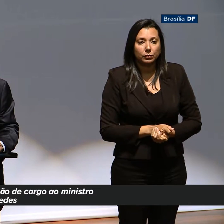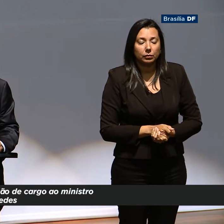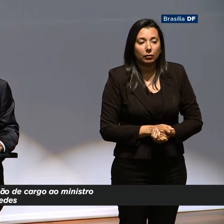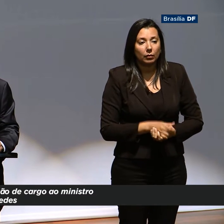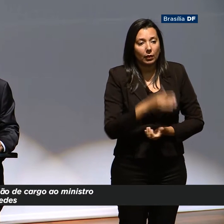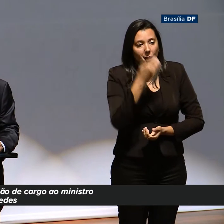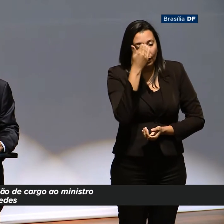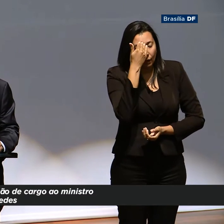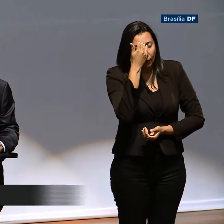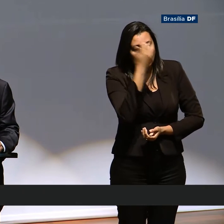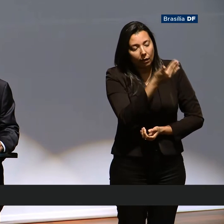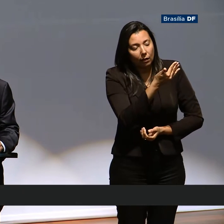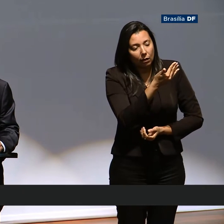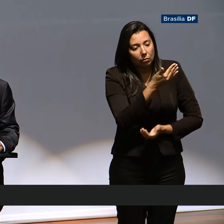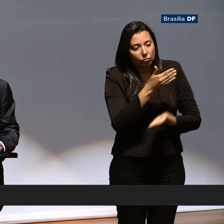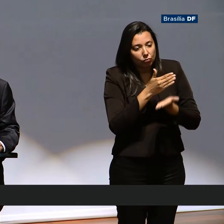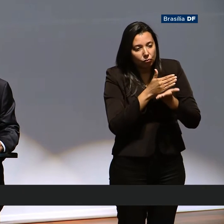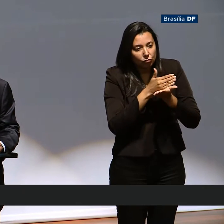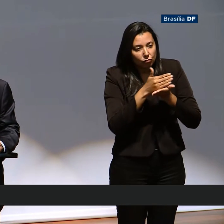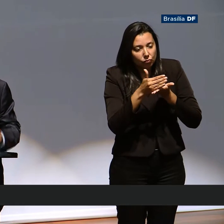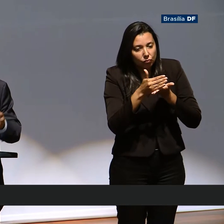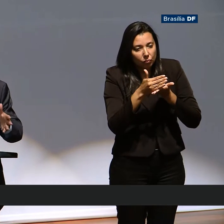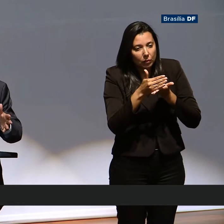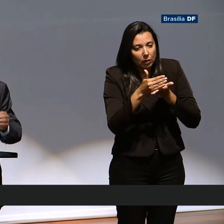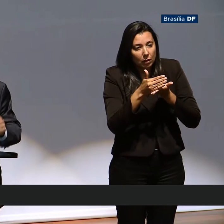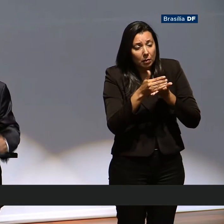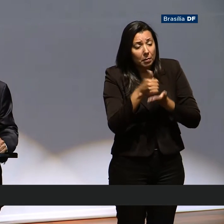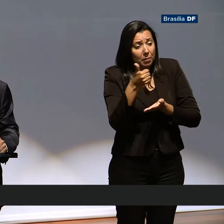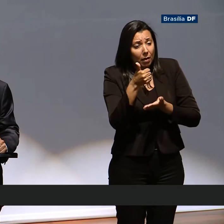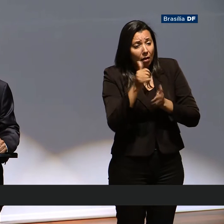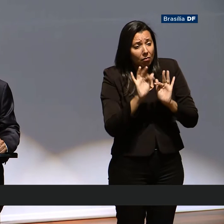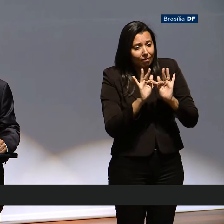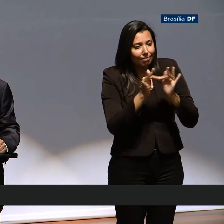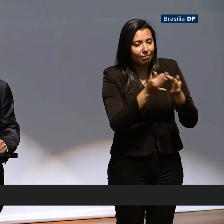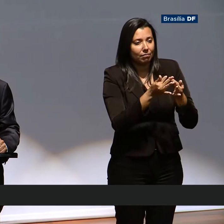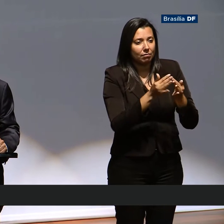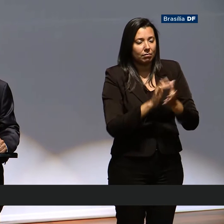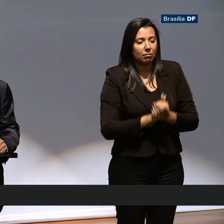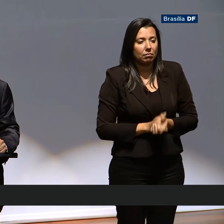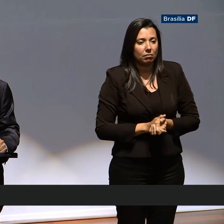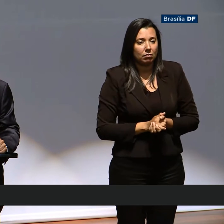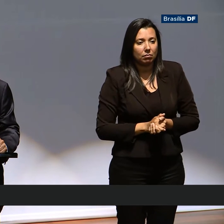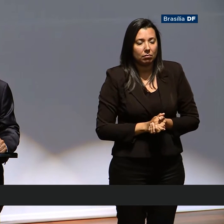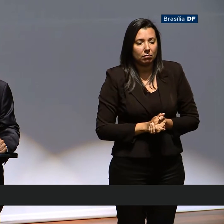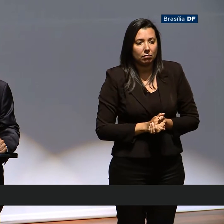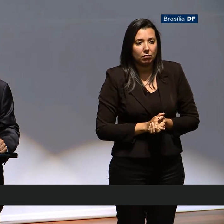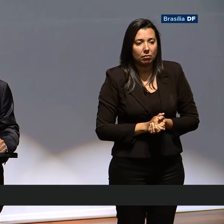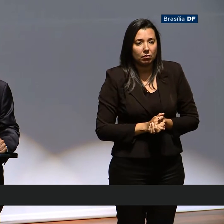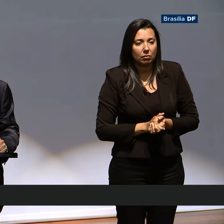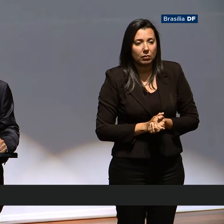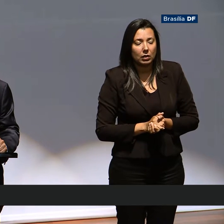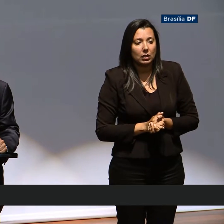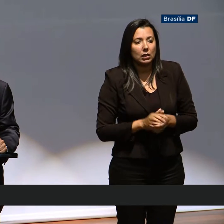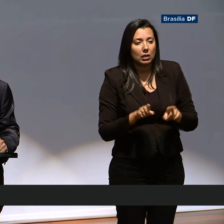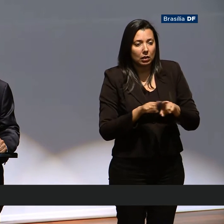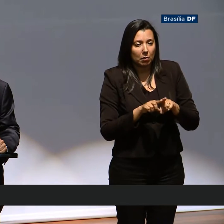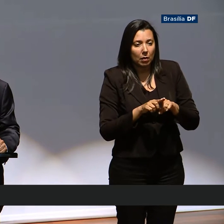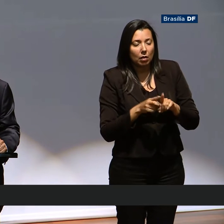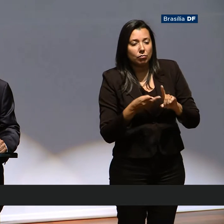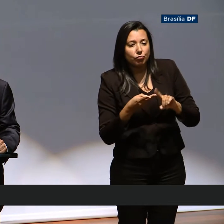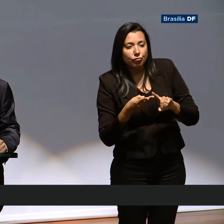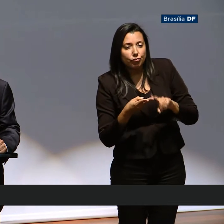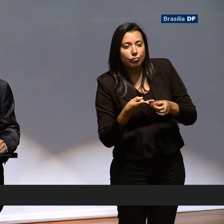Agradeço inicialmente a minha família e ao presidente